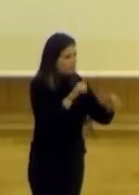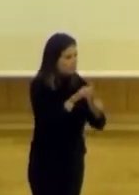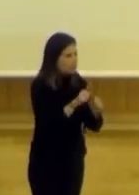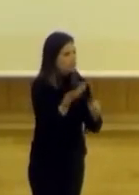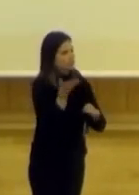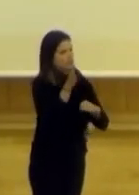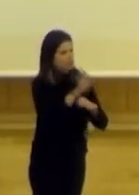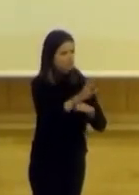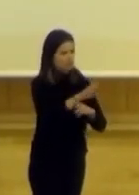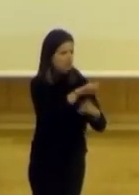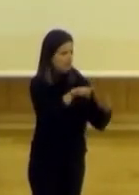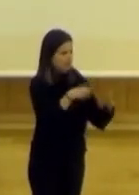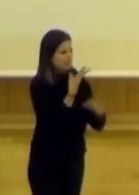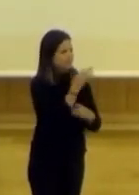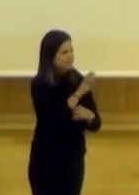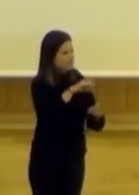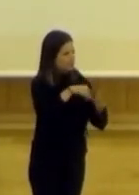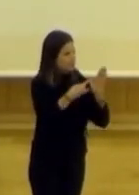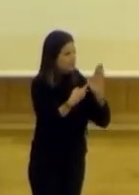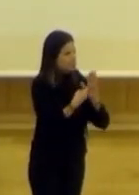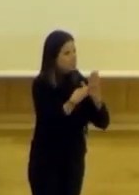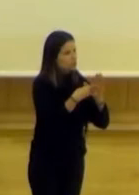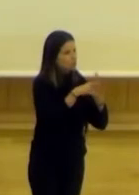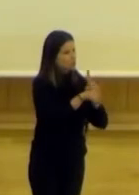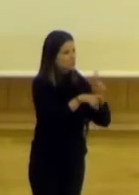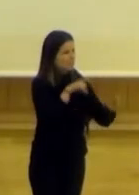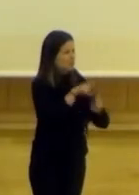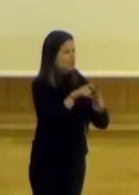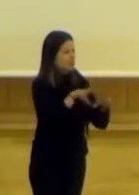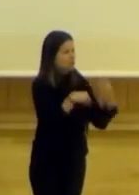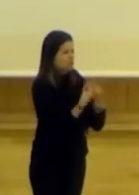se presentaron 30 proyectos, seleccionaron 9.